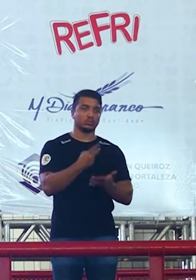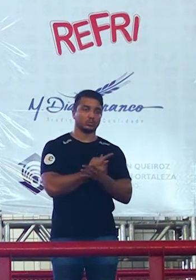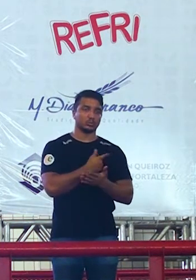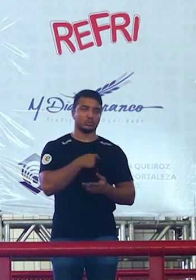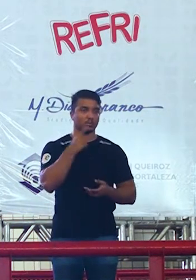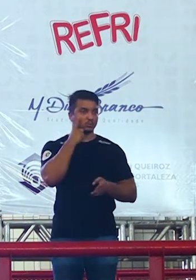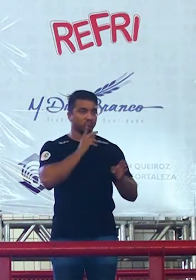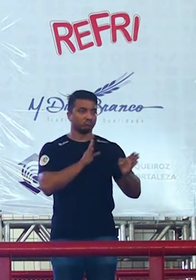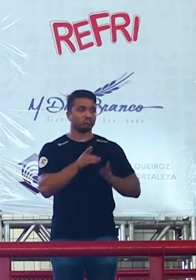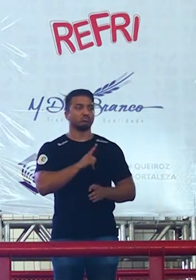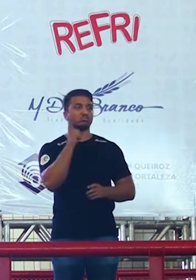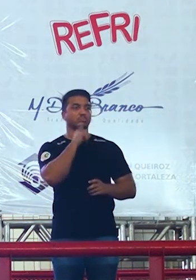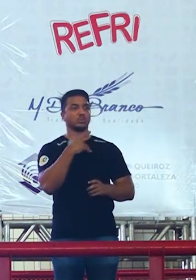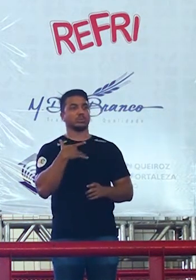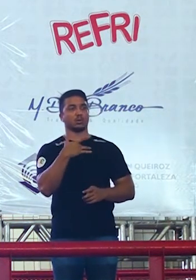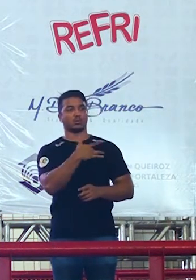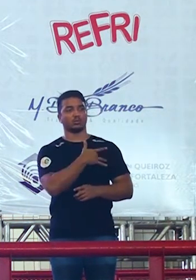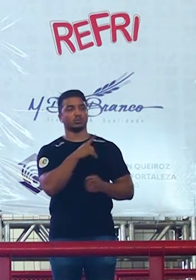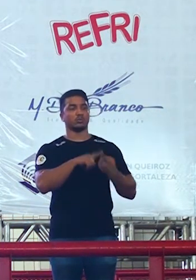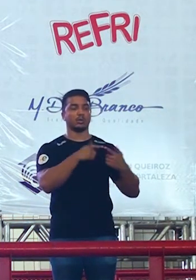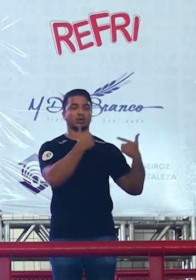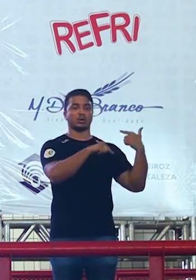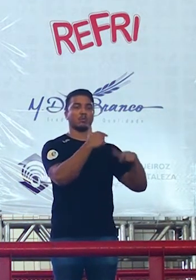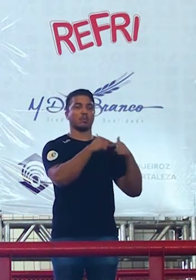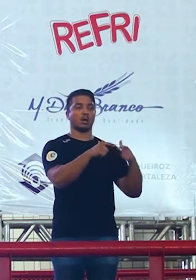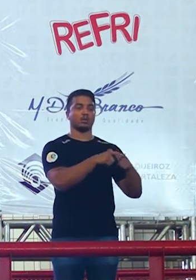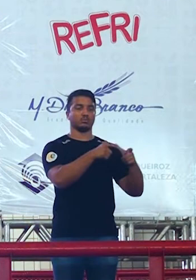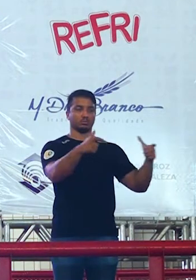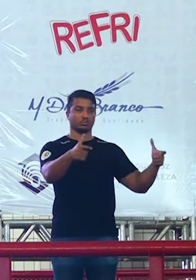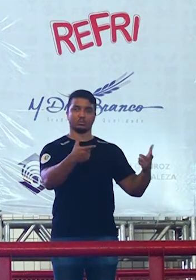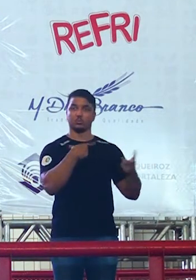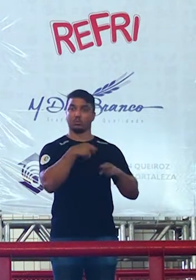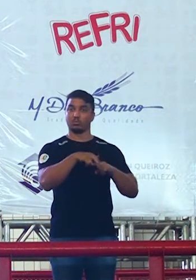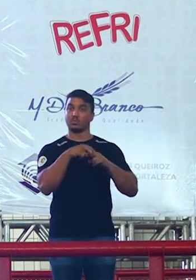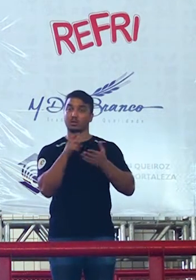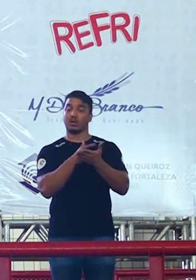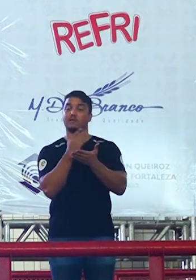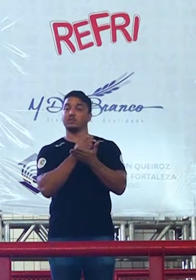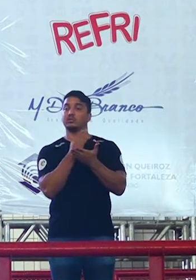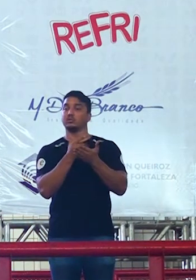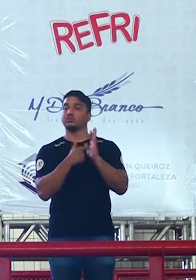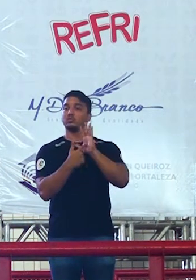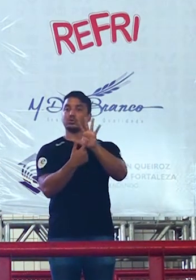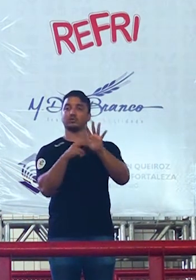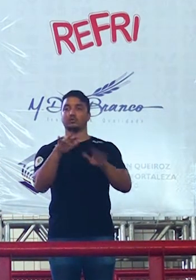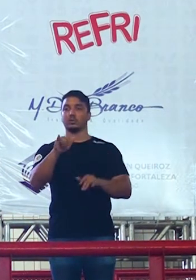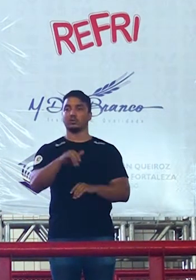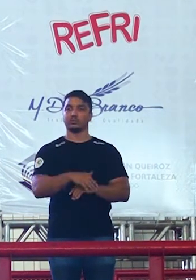acesso à saúde geração de emprego é isso que a revista vai mostrar nesse capítulo